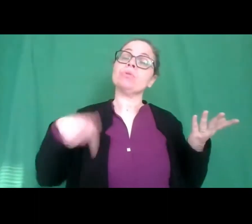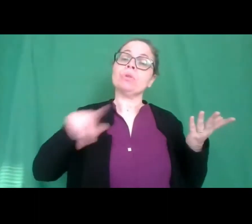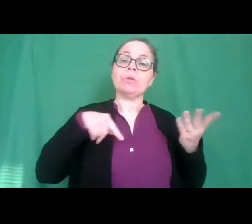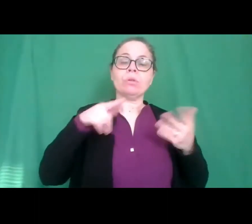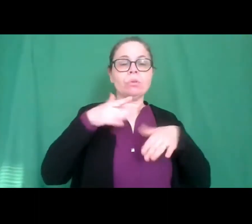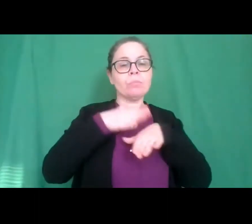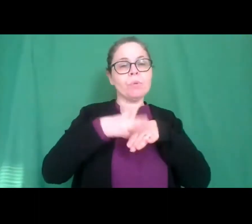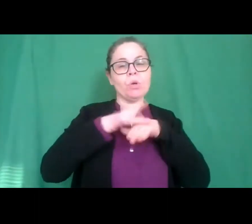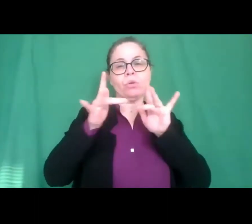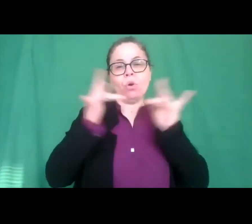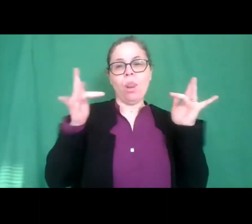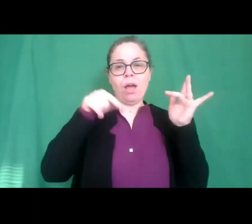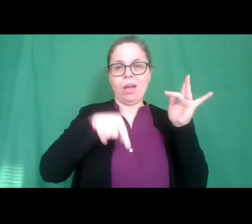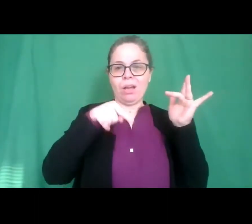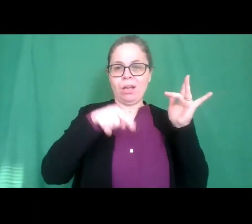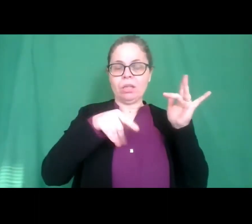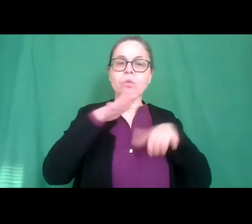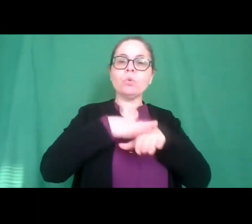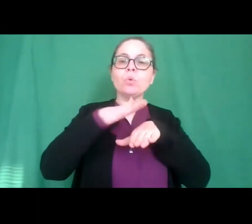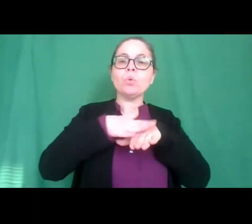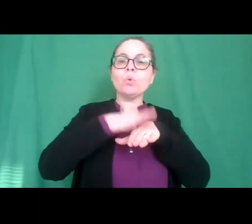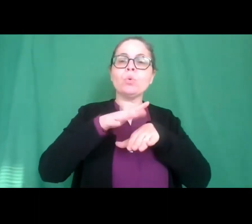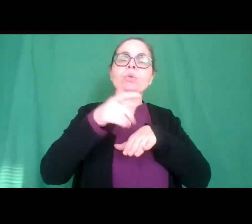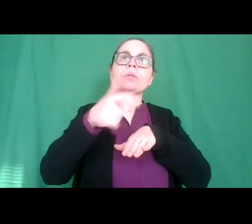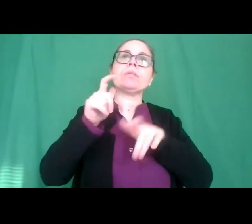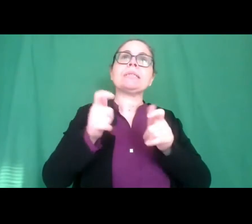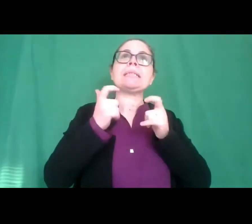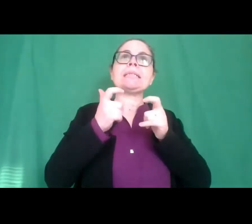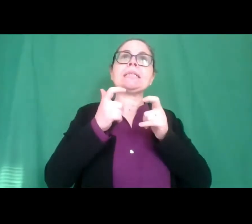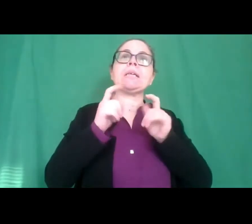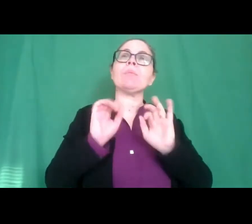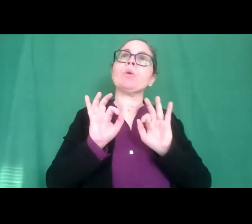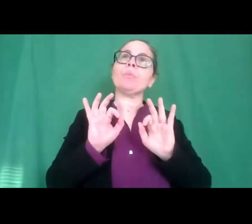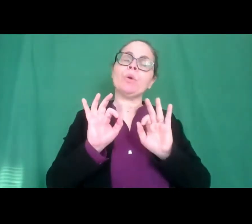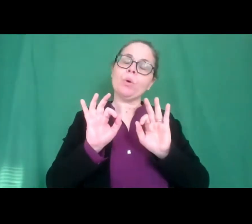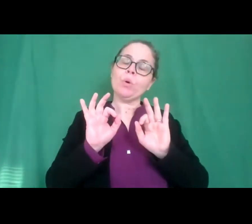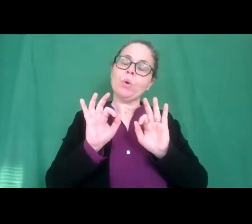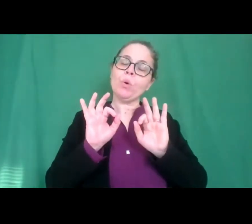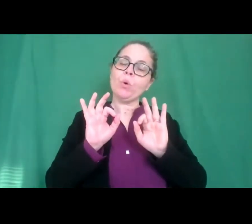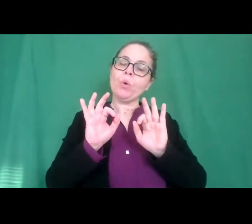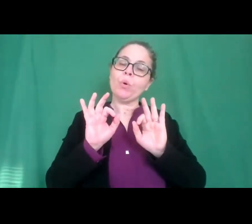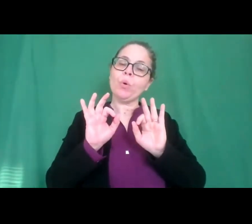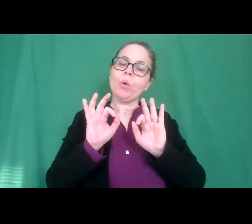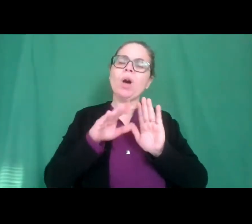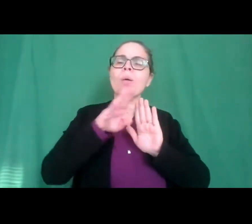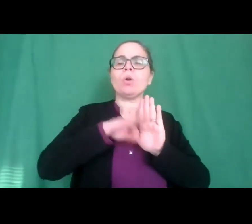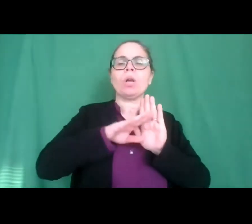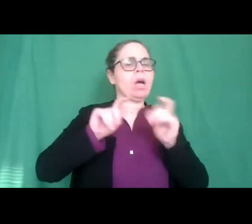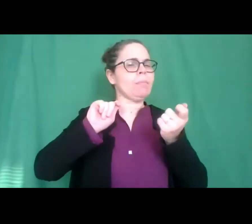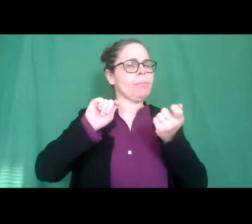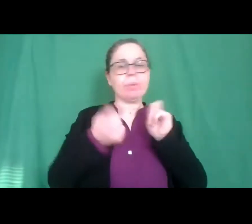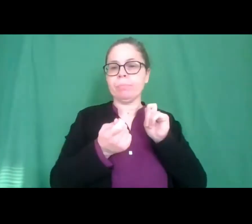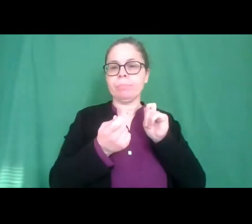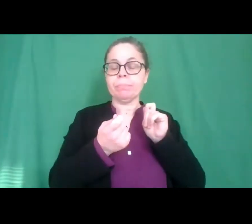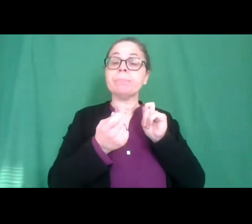modalità online che ci ha costretto a cambiare completamente il consueto programma ma